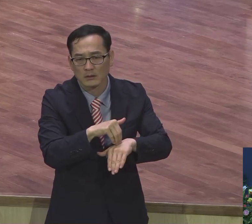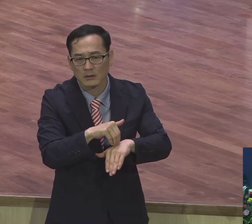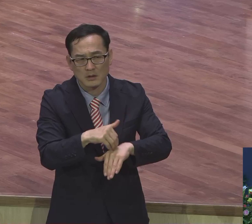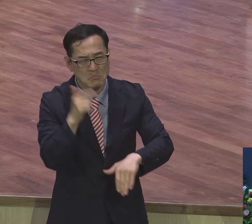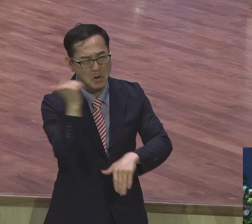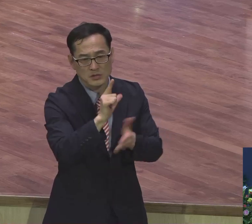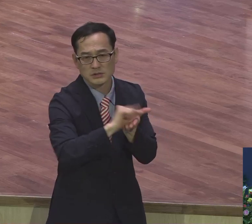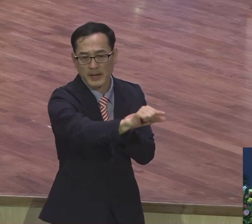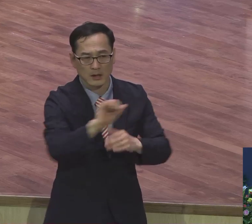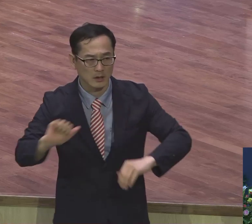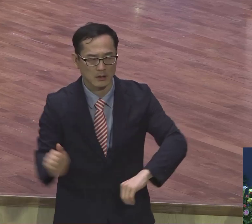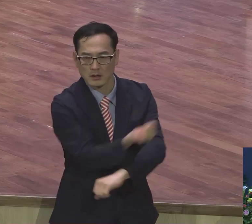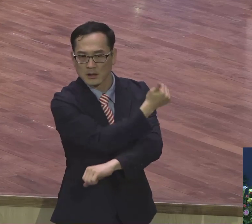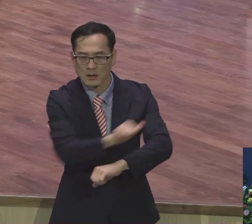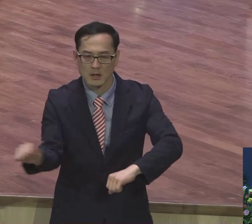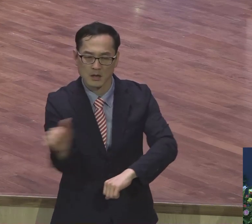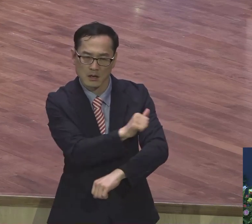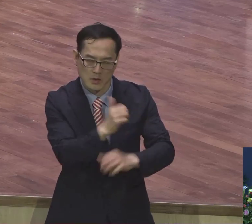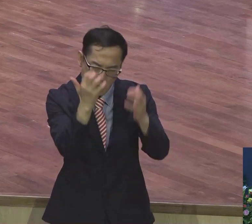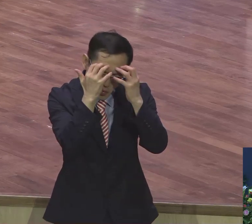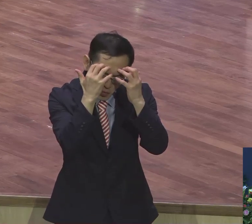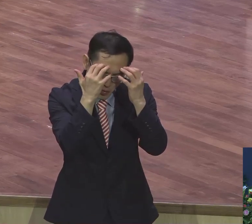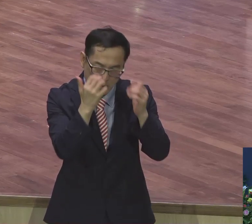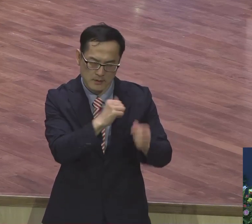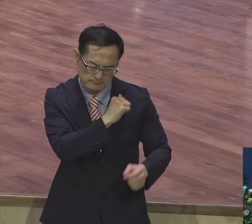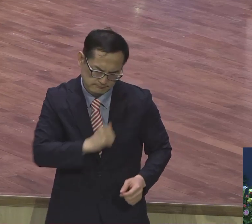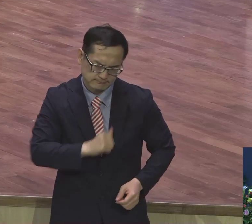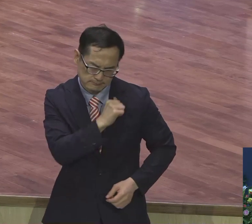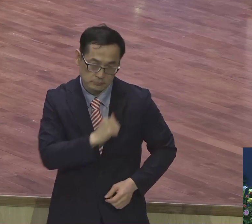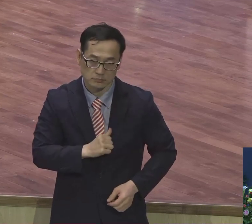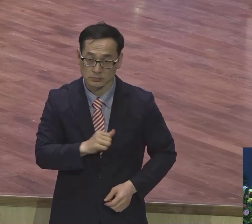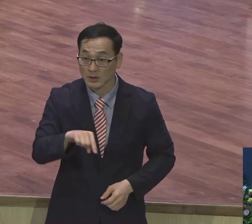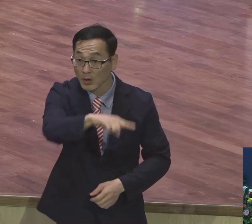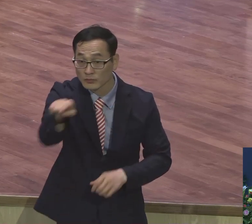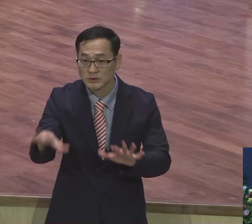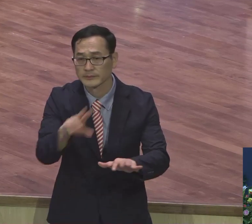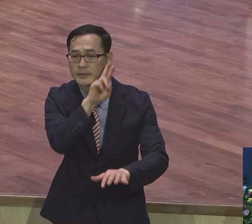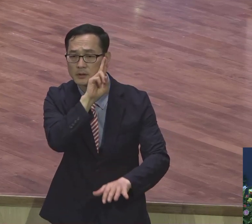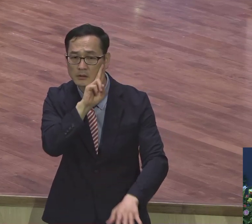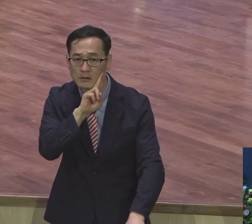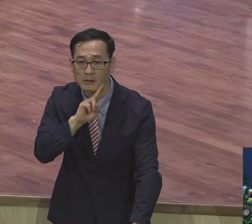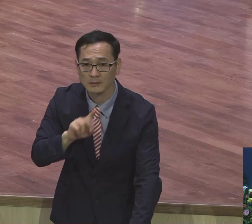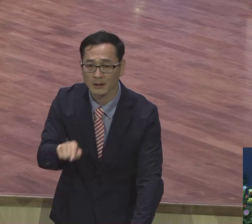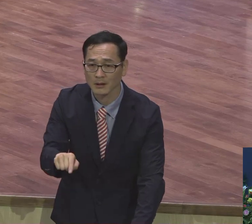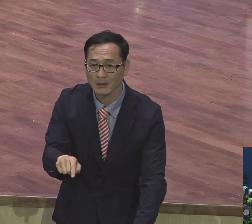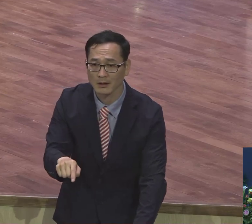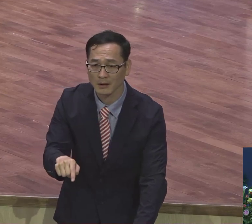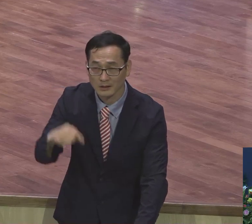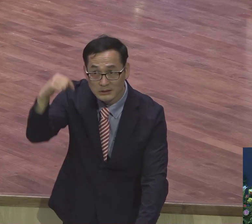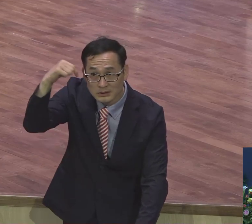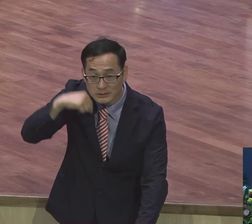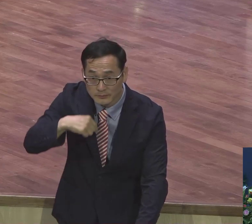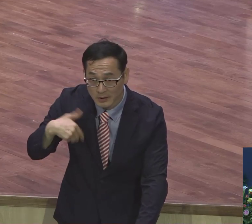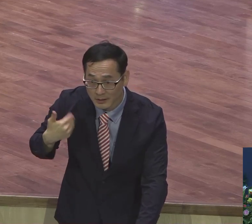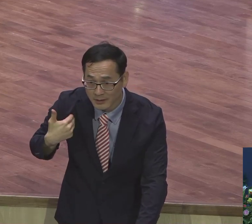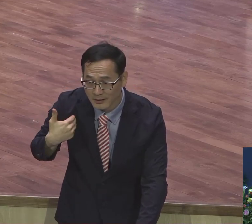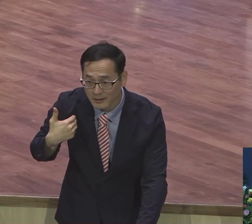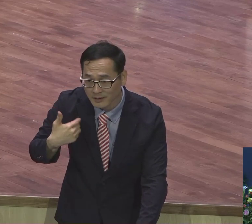조금 감이 옵니까. 글쎄 말이야. 감이 글쎄 말이야. 하도 배가 불러가지고.